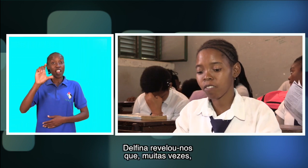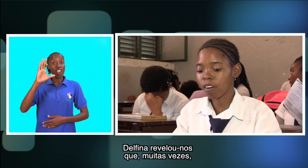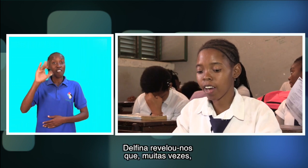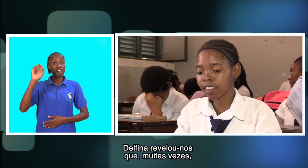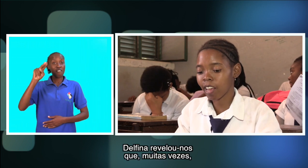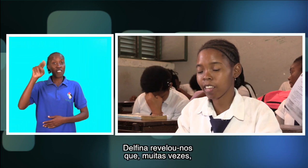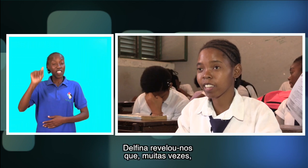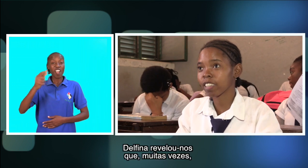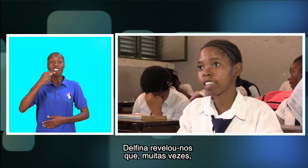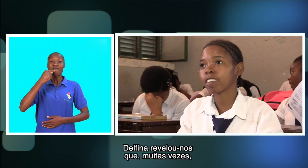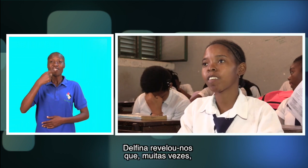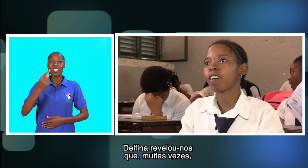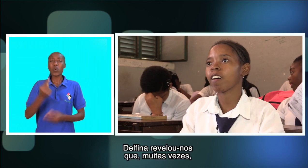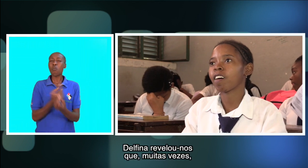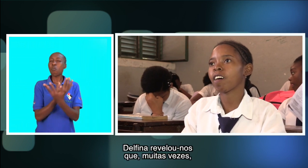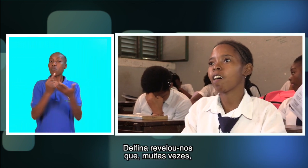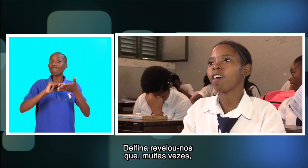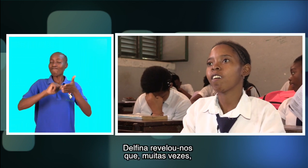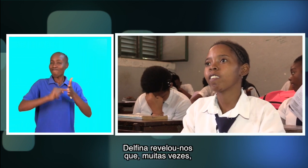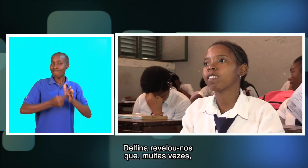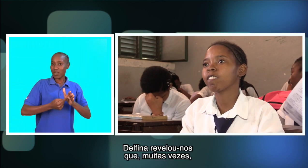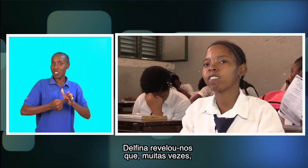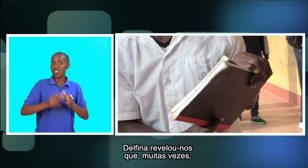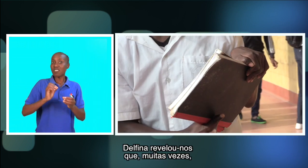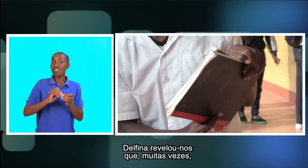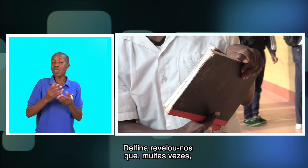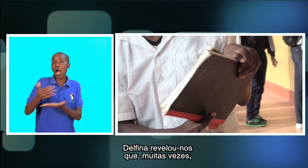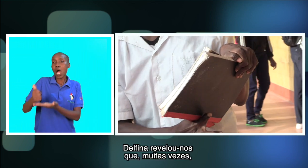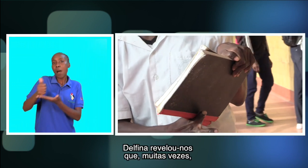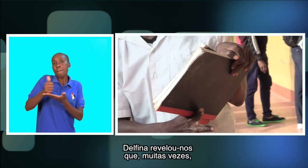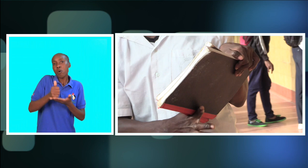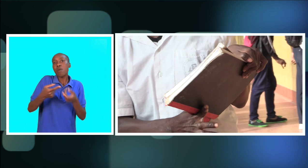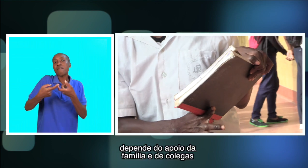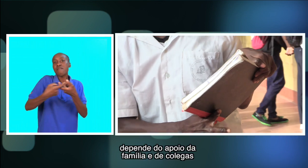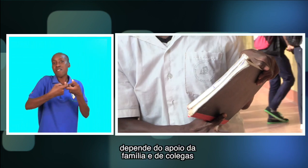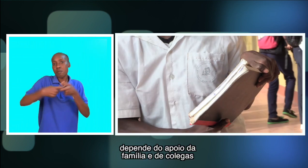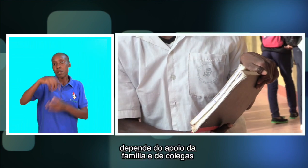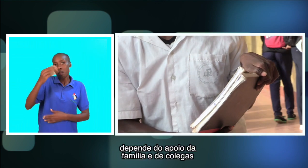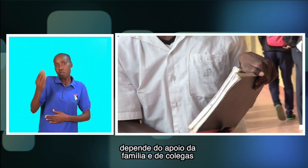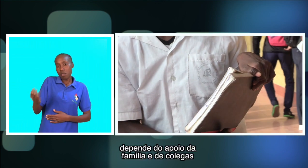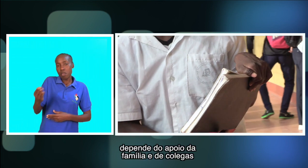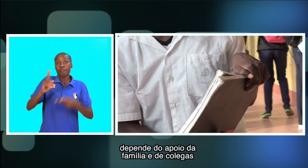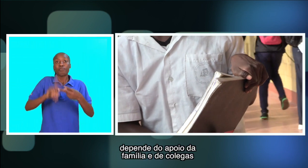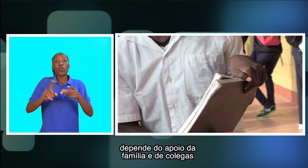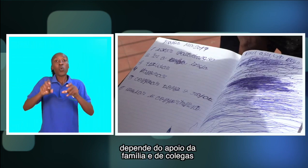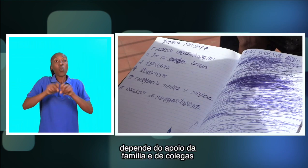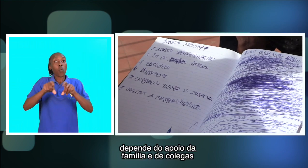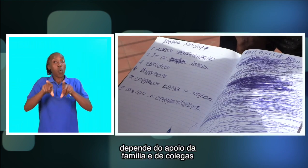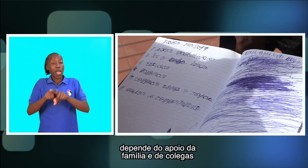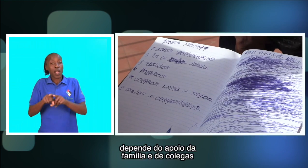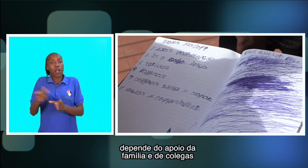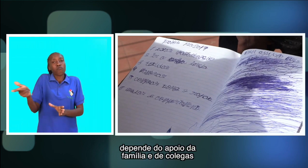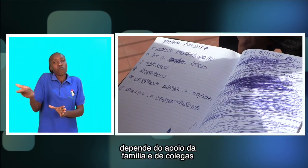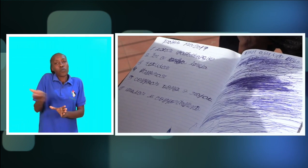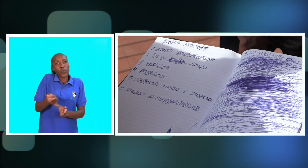Delfina revelou-nos que, muitas vezes, depende do apoio da família e de colegas para